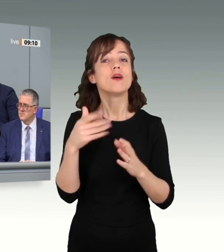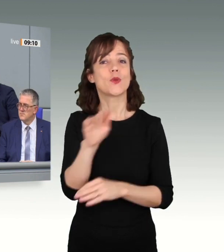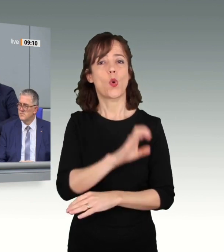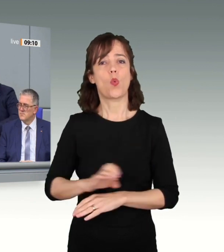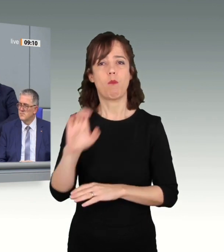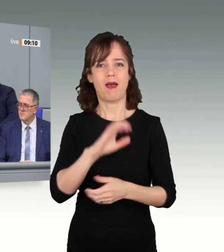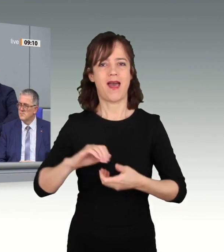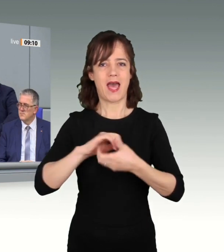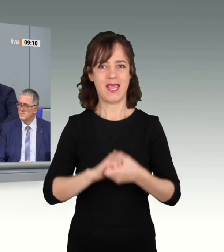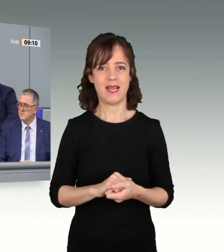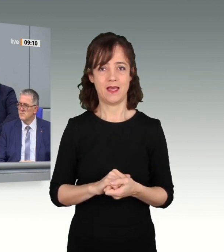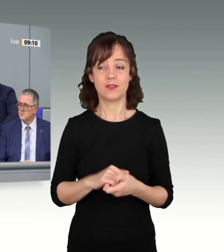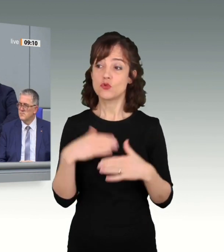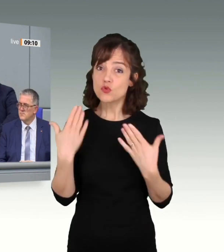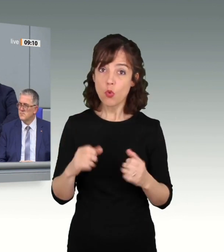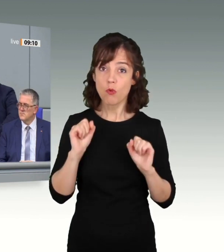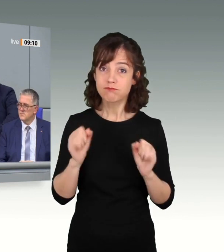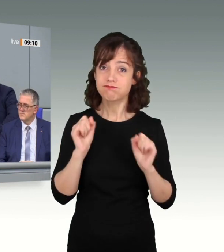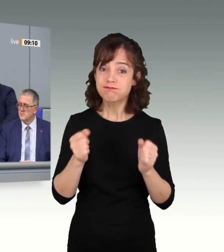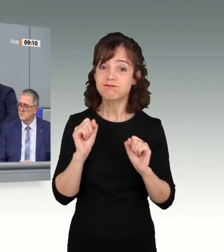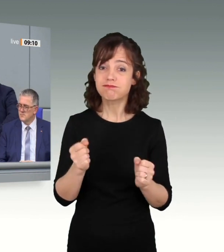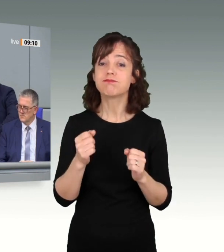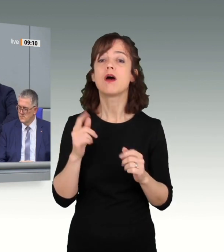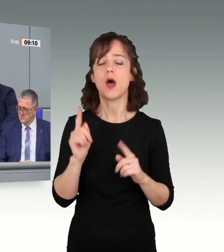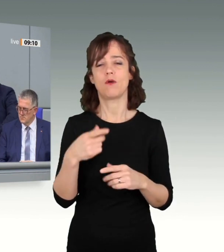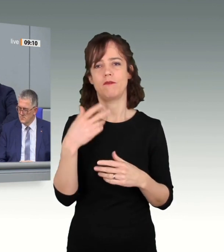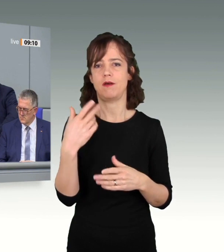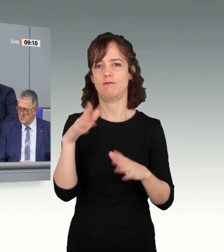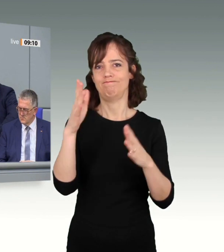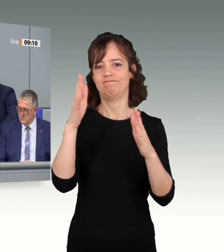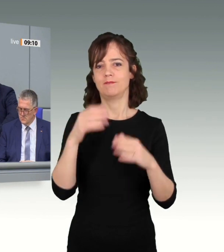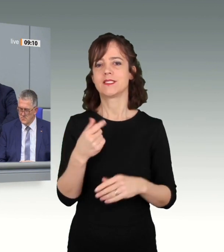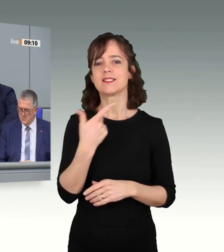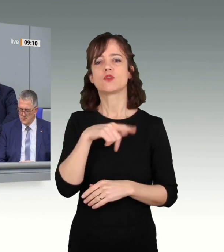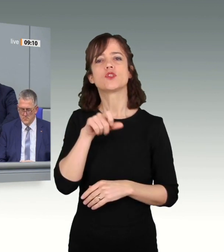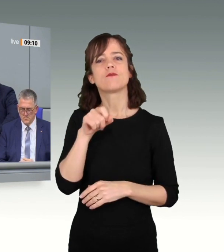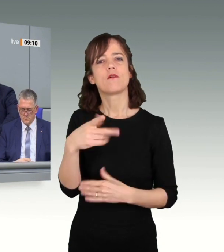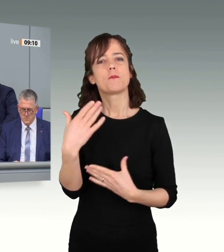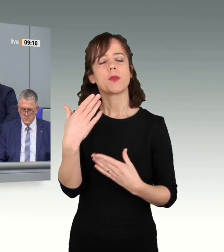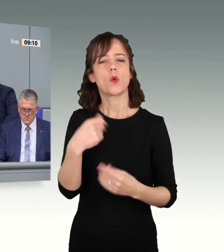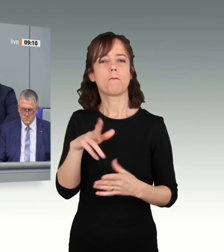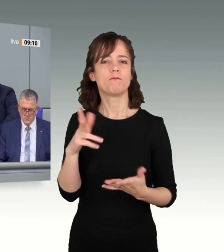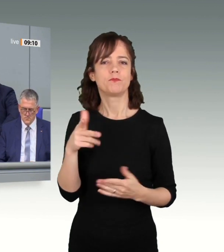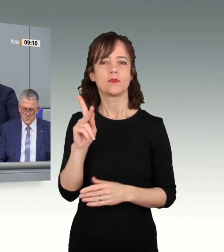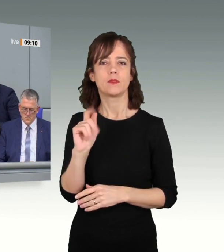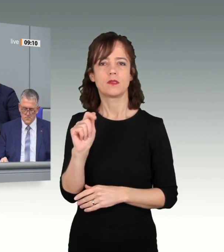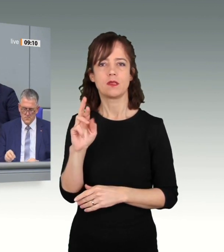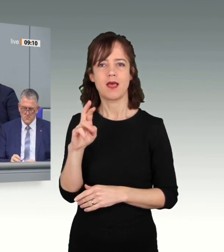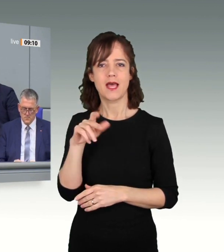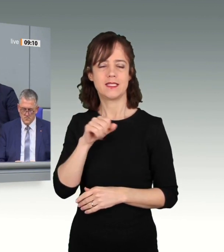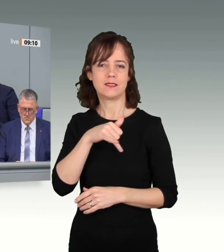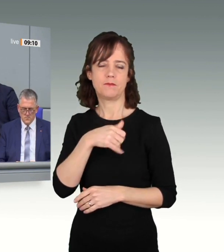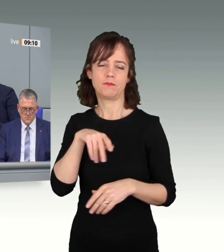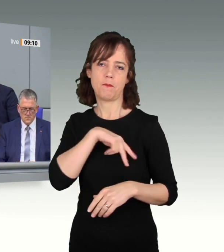Dieses Engagement wurde übrigens auch im Jahr 2012 mit dem Karlspreis gewürdigt. Angela